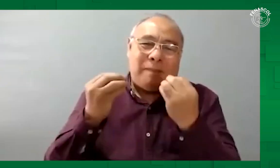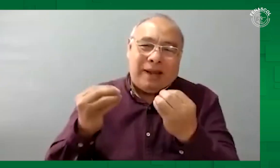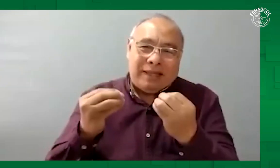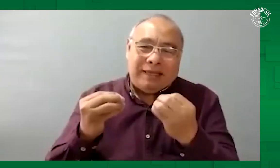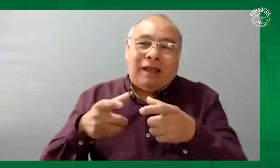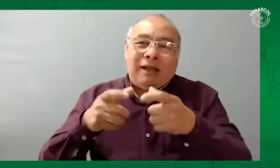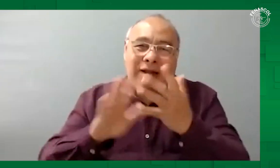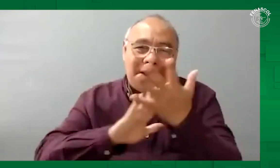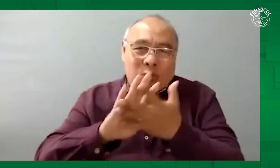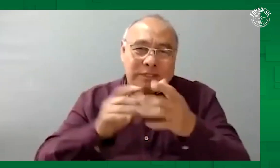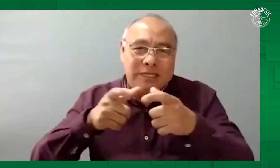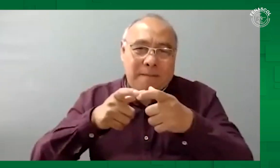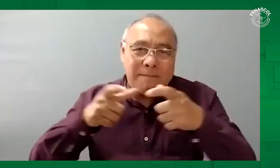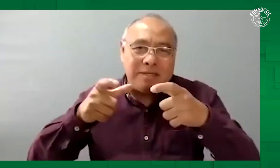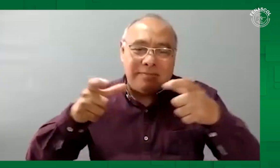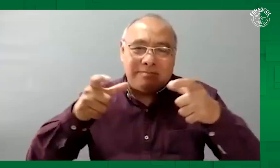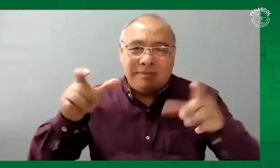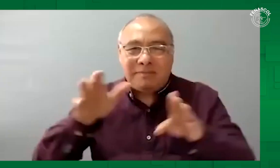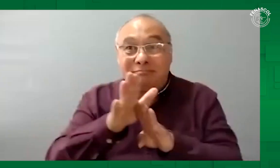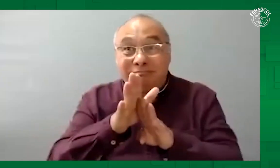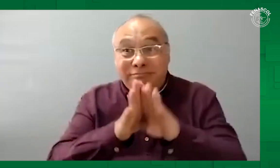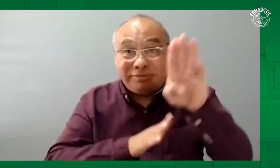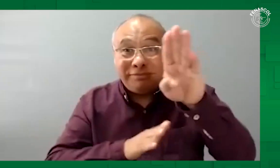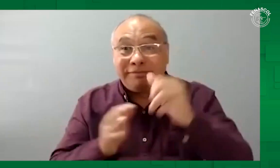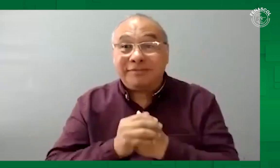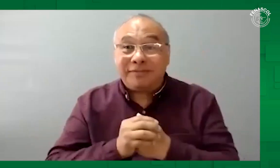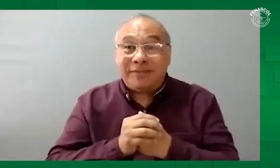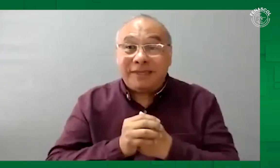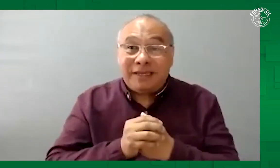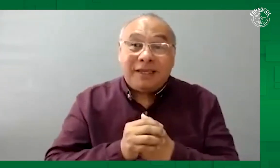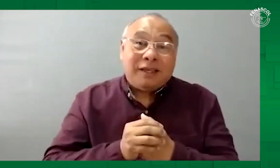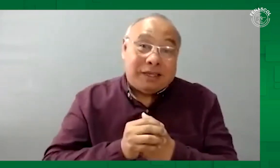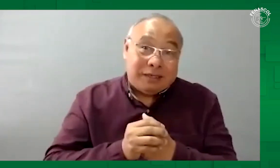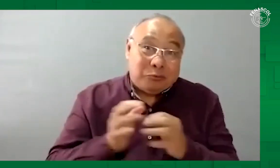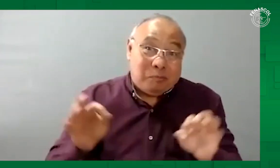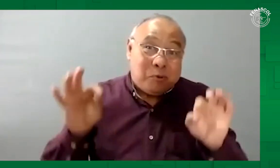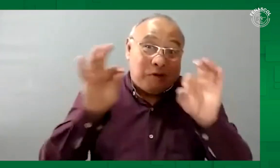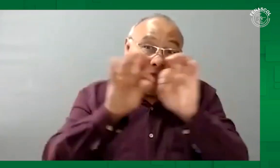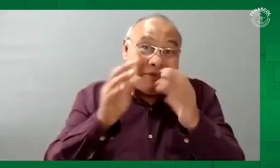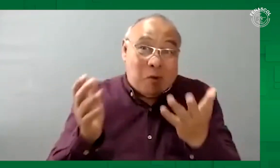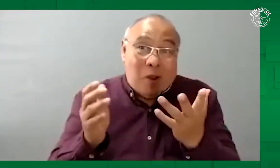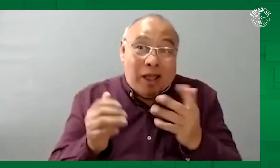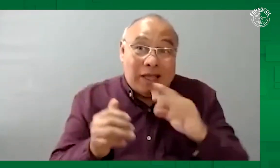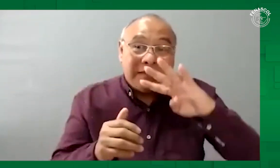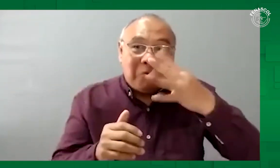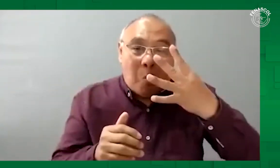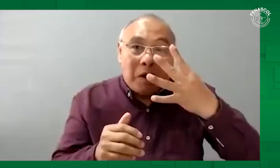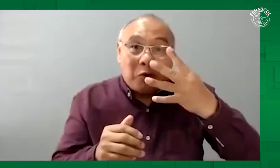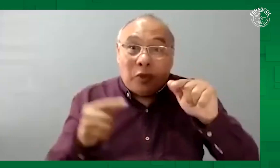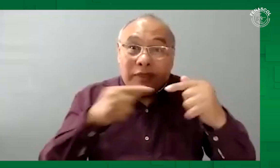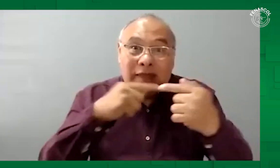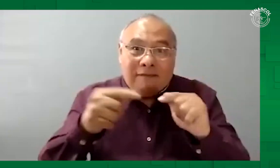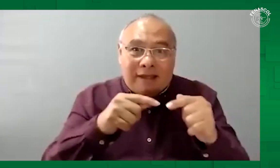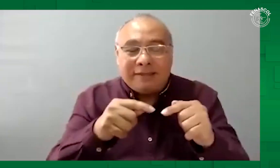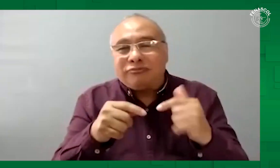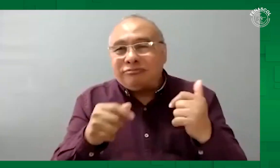para nosotros un reconocimiento grandísimo como un regalo en este cumpleaños. Y cada vez la lengua de señas va creciendo mucho